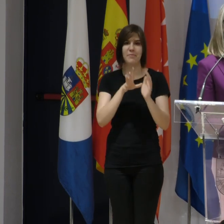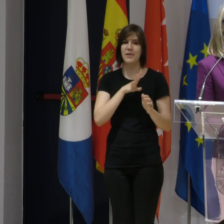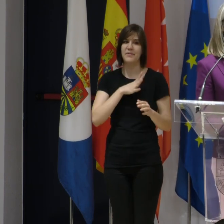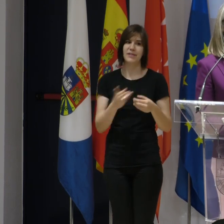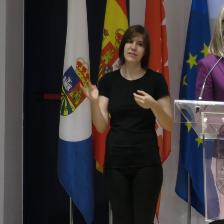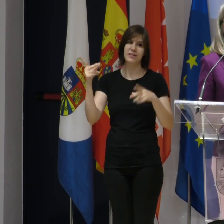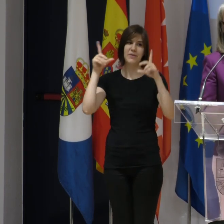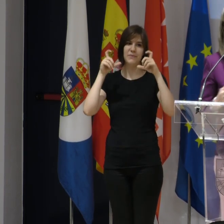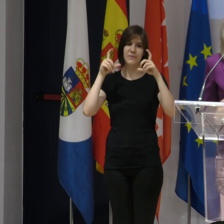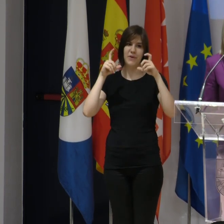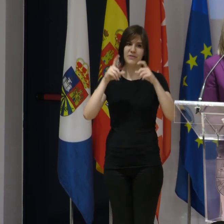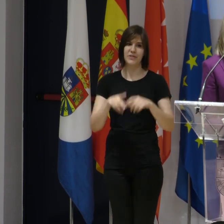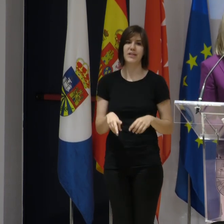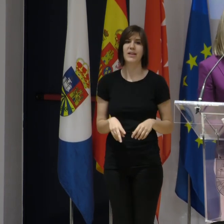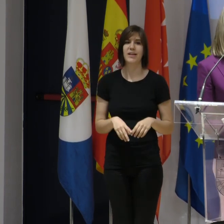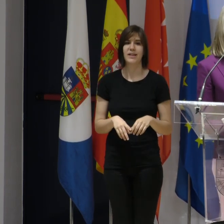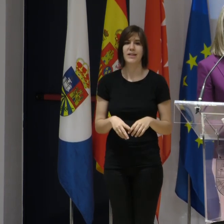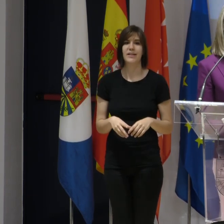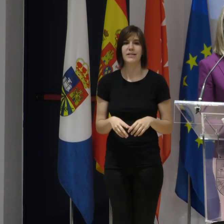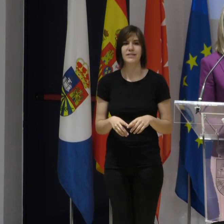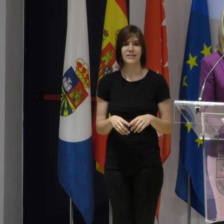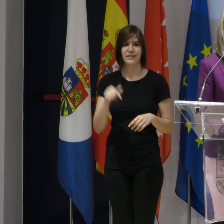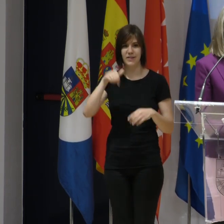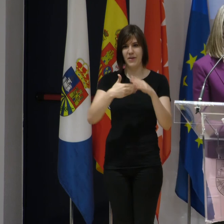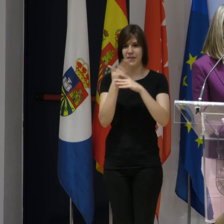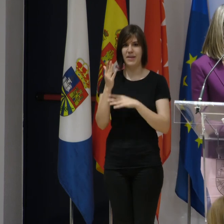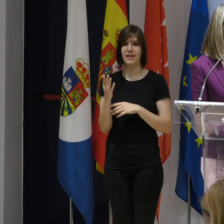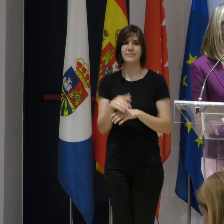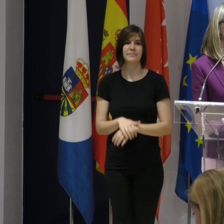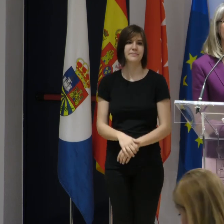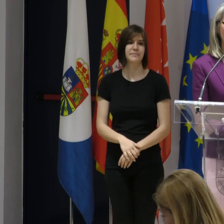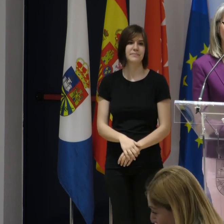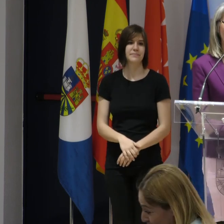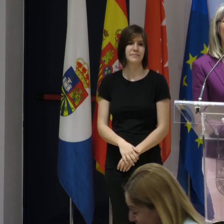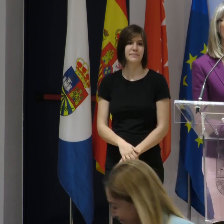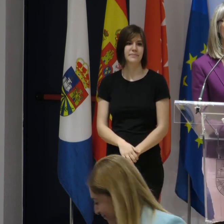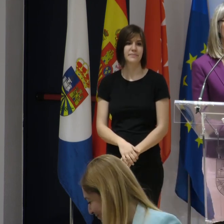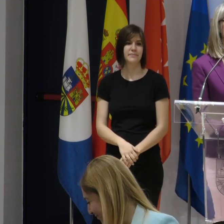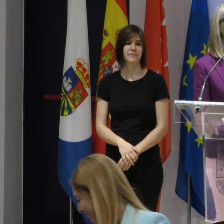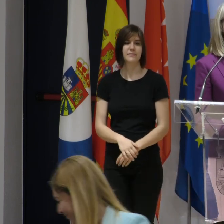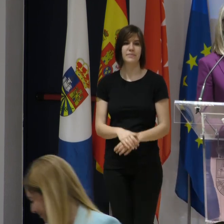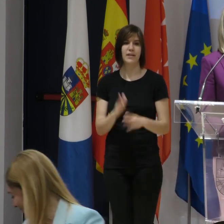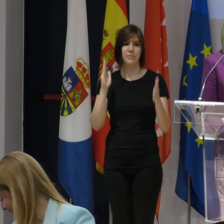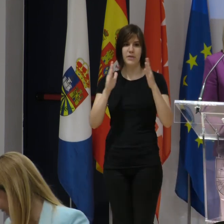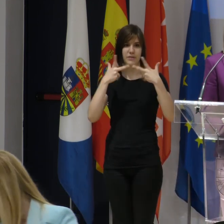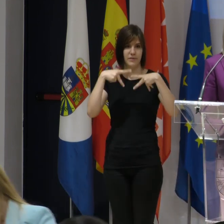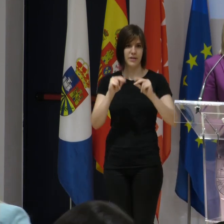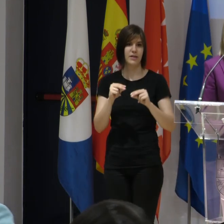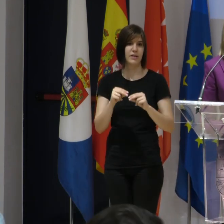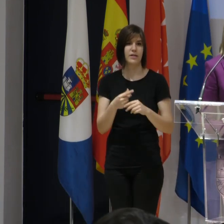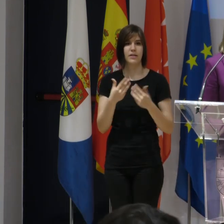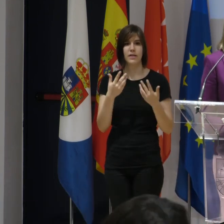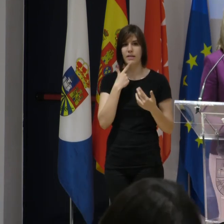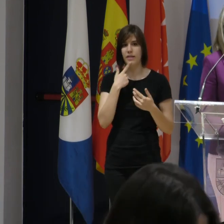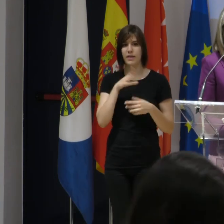y se hagan ya la foto definitiva de esta jornada, fue la verdad, dinámica. Esto ya es la recta final y son cosas que luego, como decía